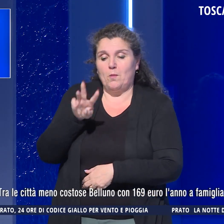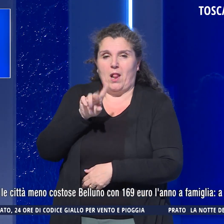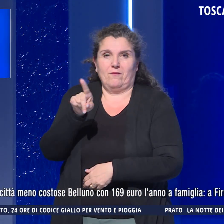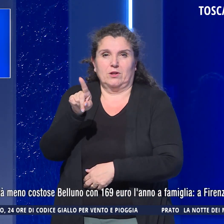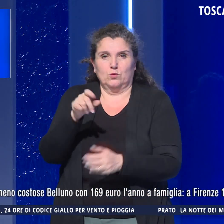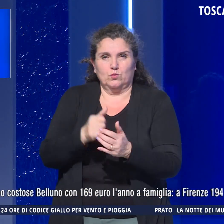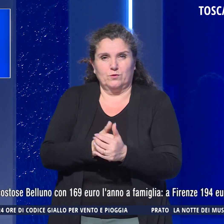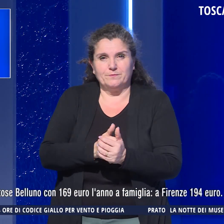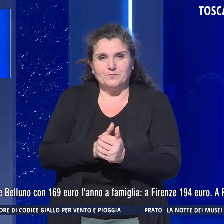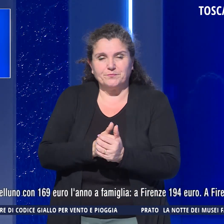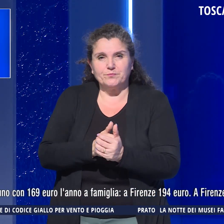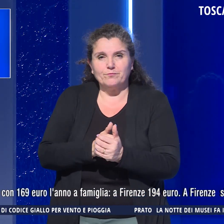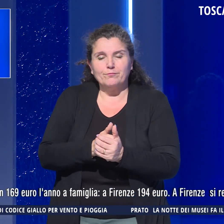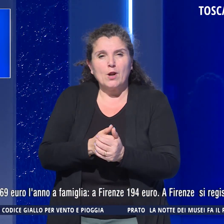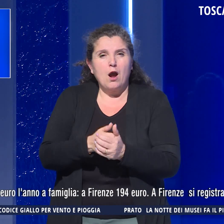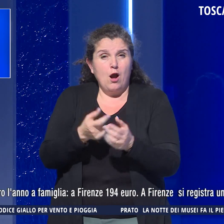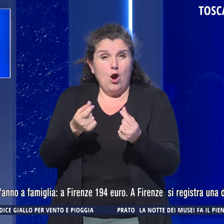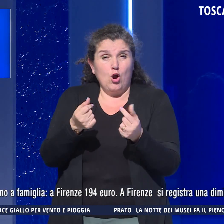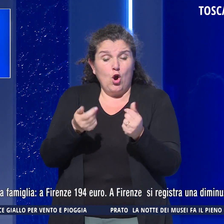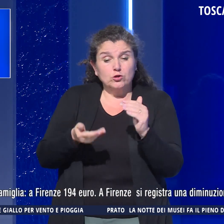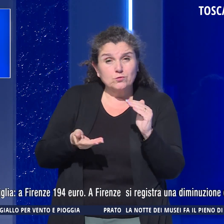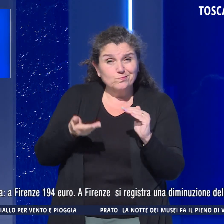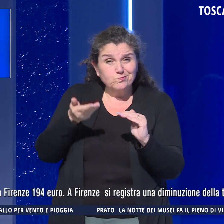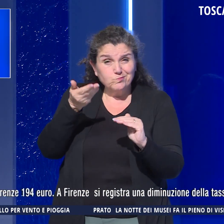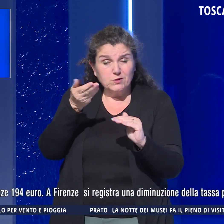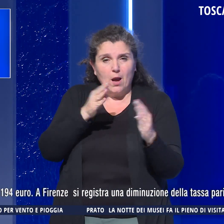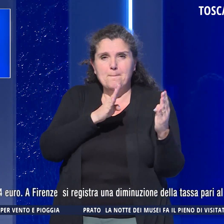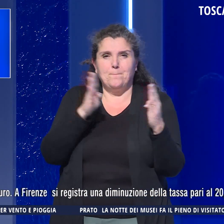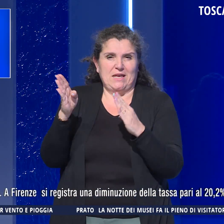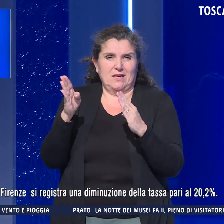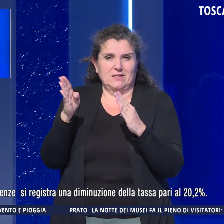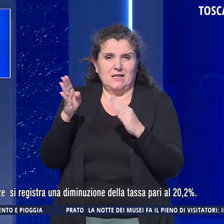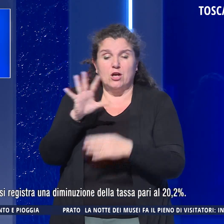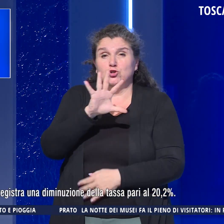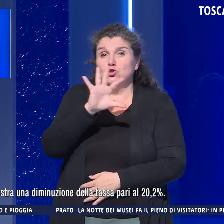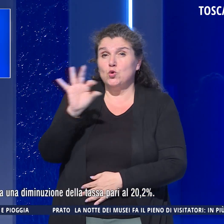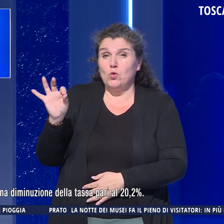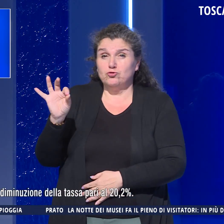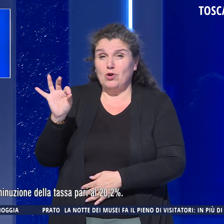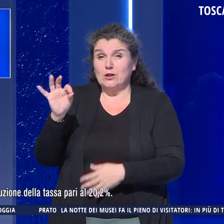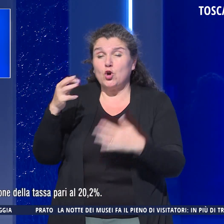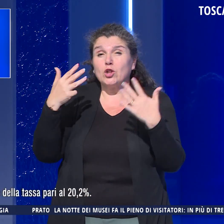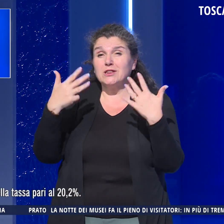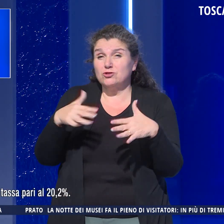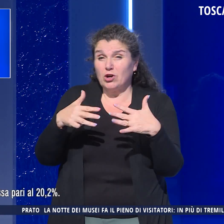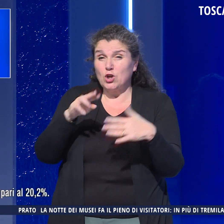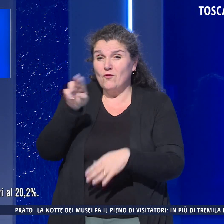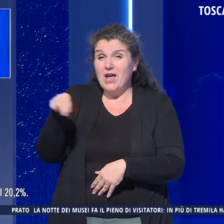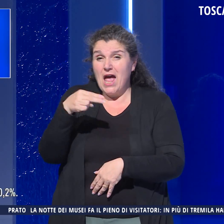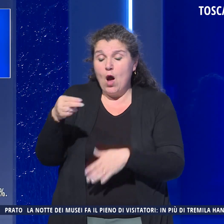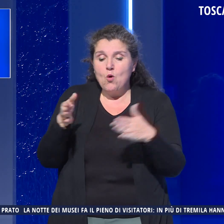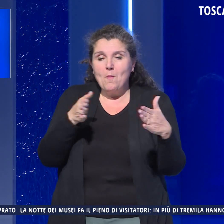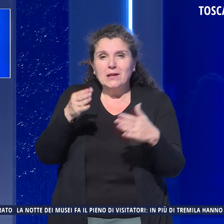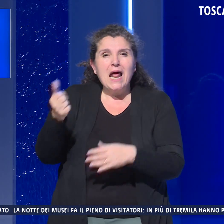Il costo maggiore si registra a Pisa con 519 euro medi